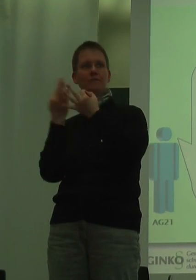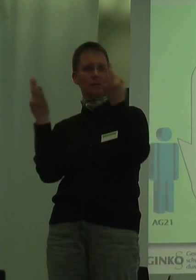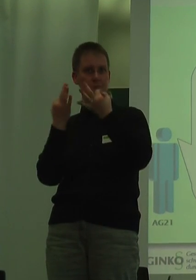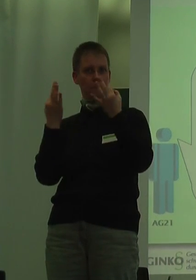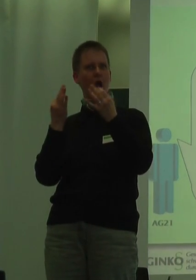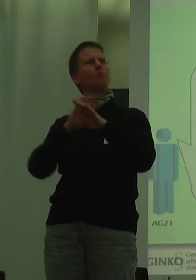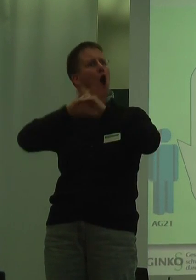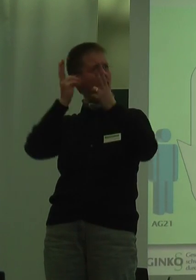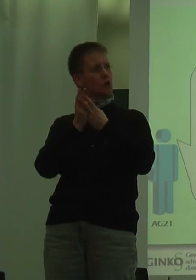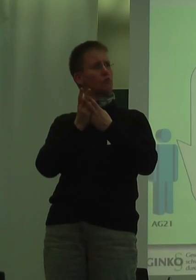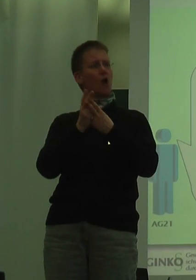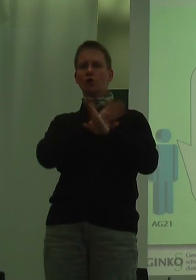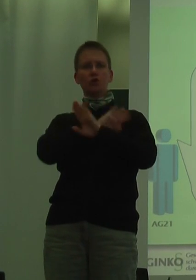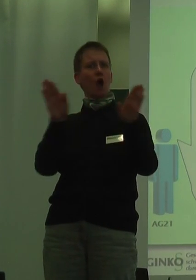grundsätzlich ist das kein abbiegiger Vorgang.